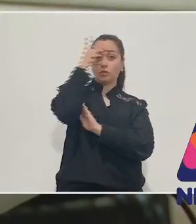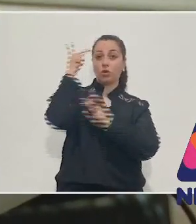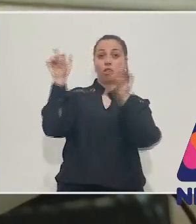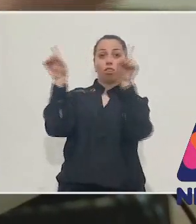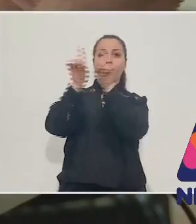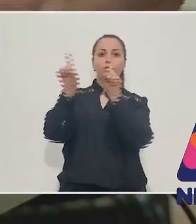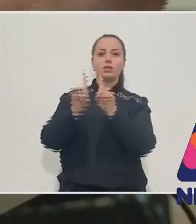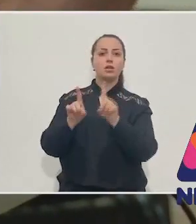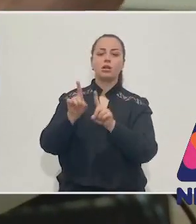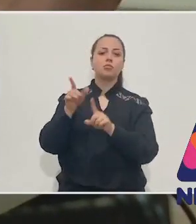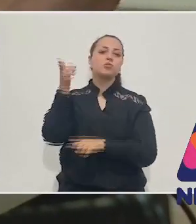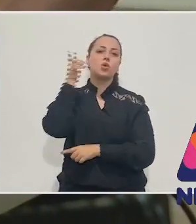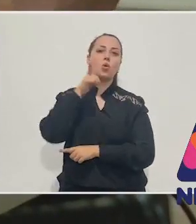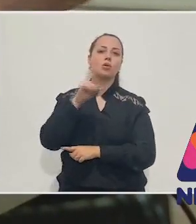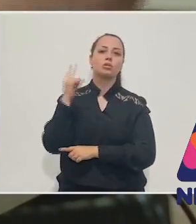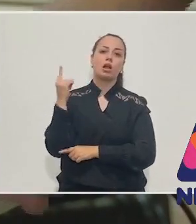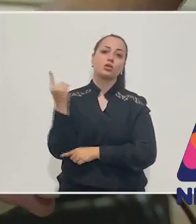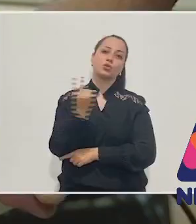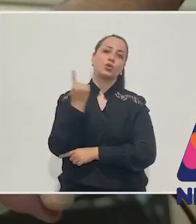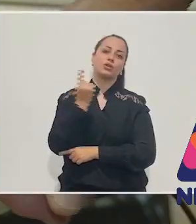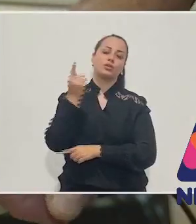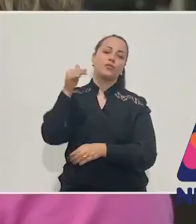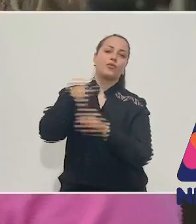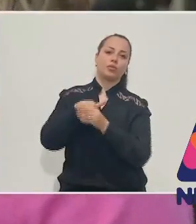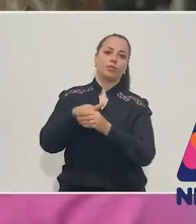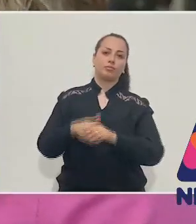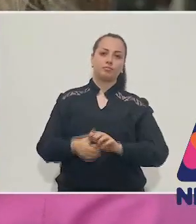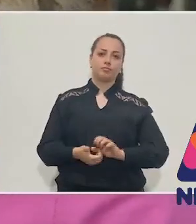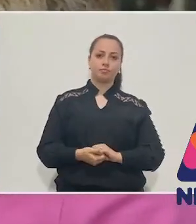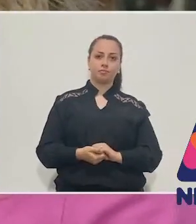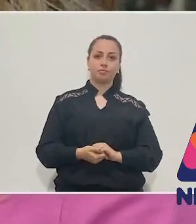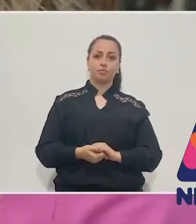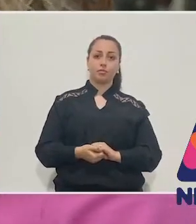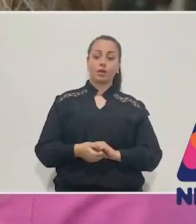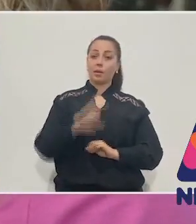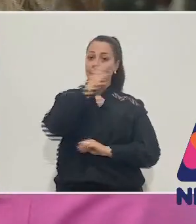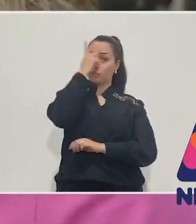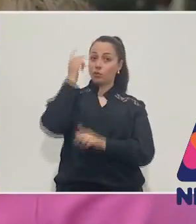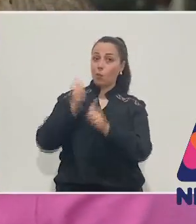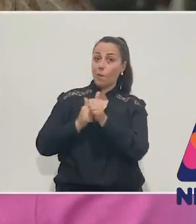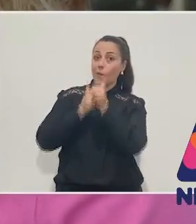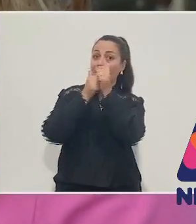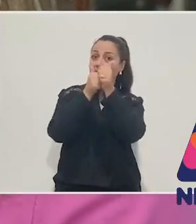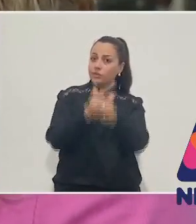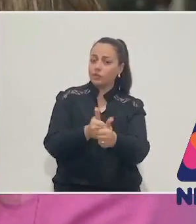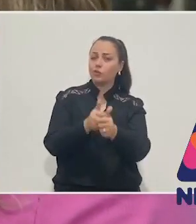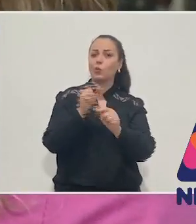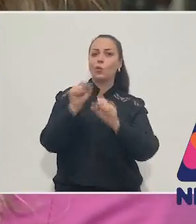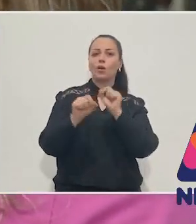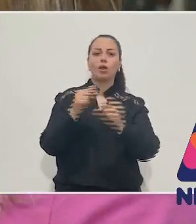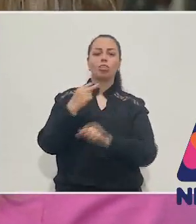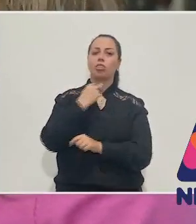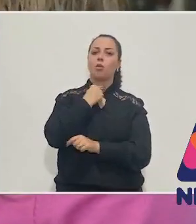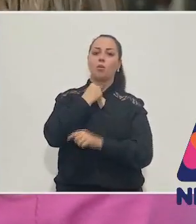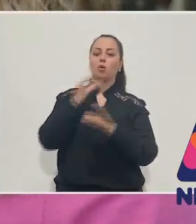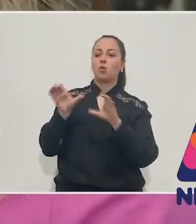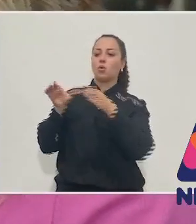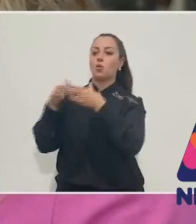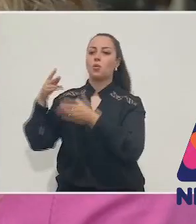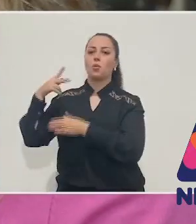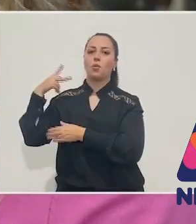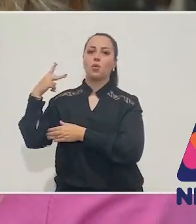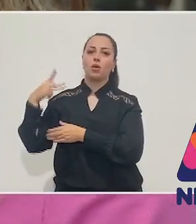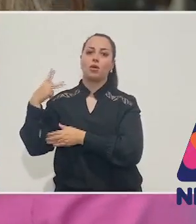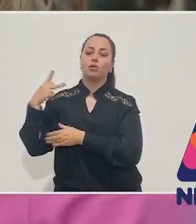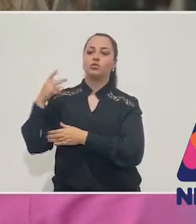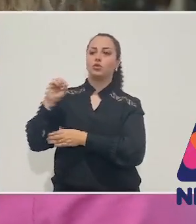deficiência que o impeça de votar sozinho. Esse acompanhante não pode estar a serviço de partido político, nem